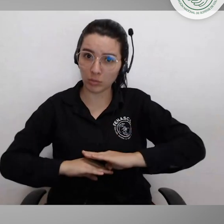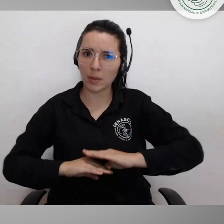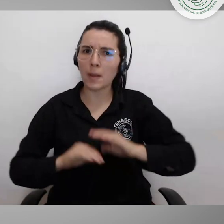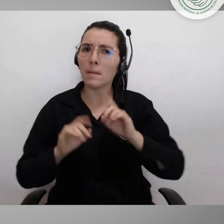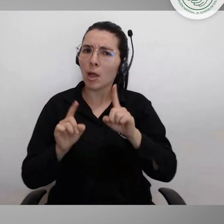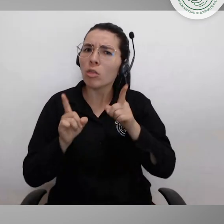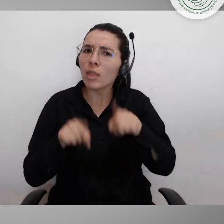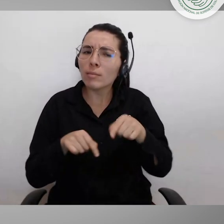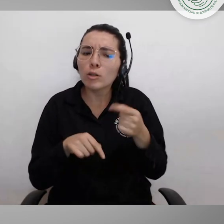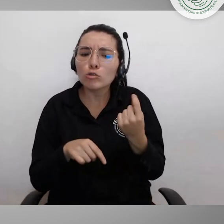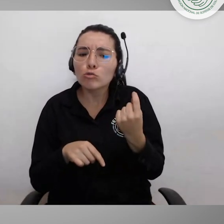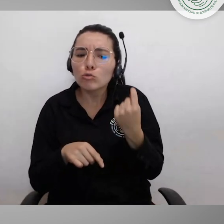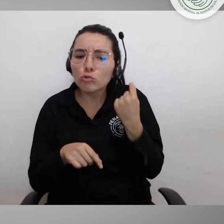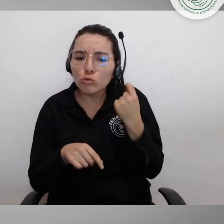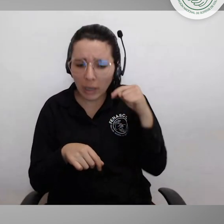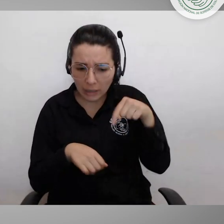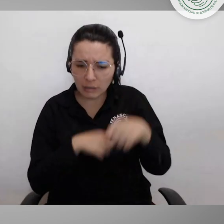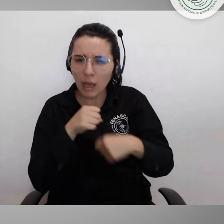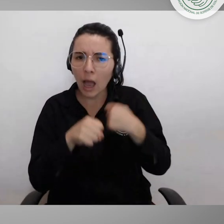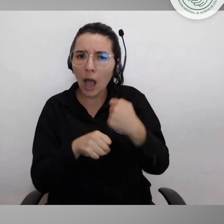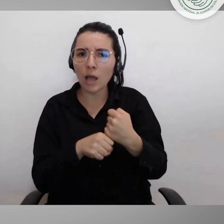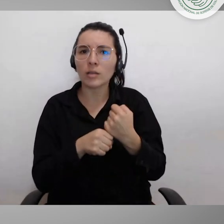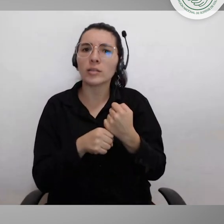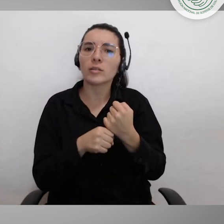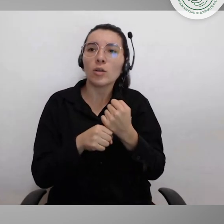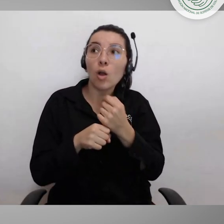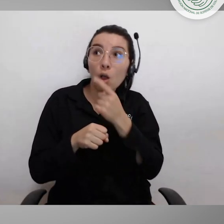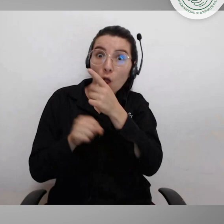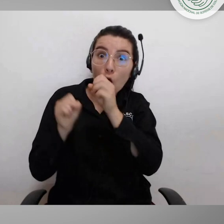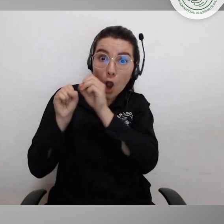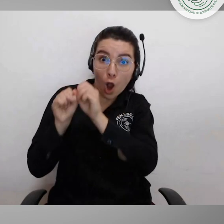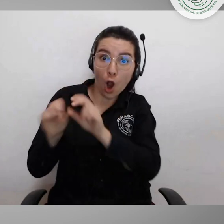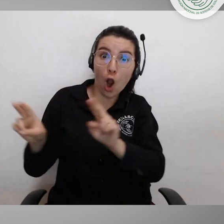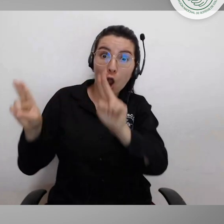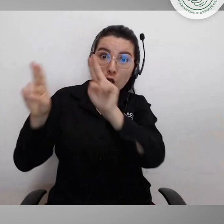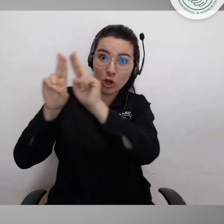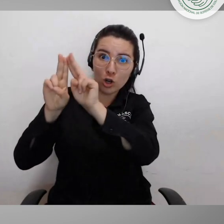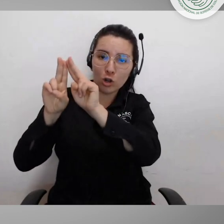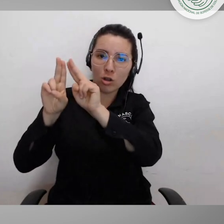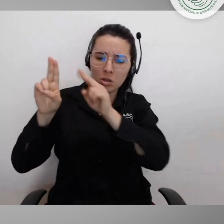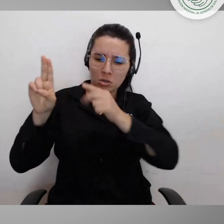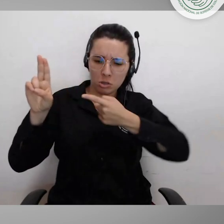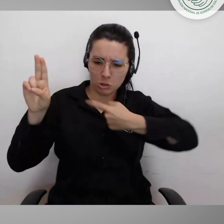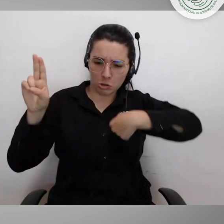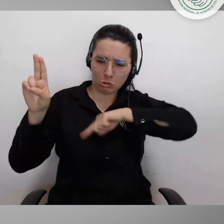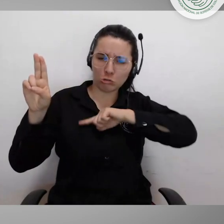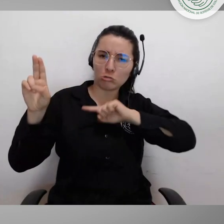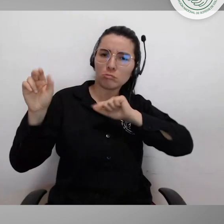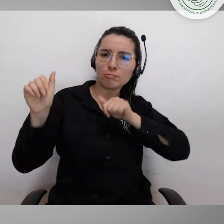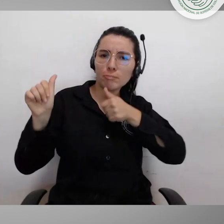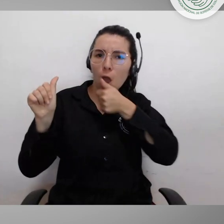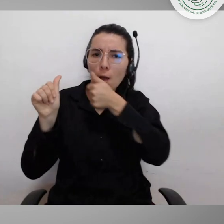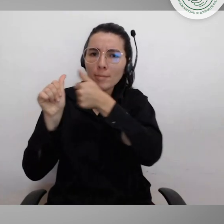discapacidad, pero también acabamos de firmar y de acompañar